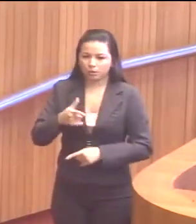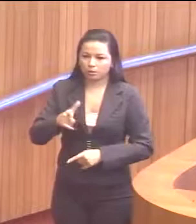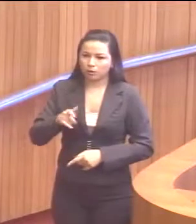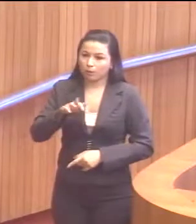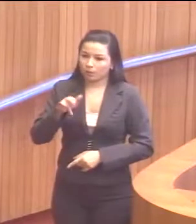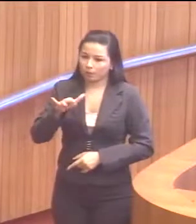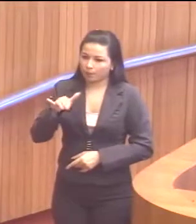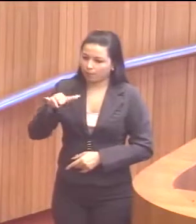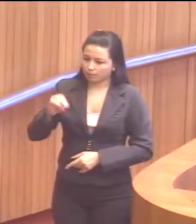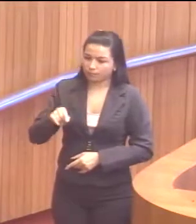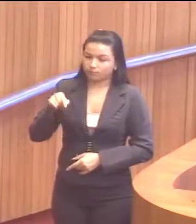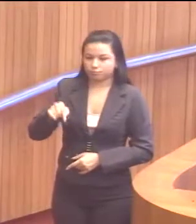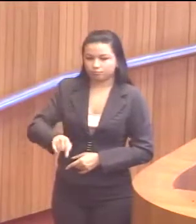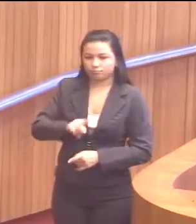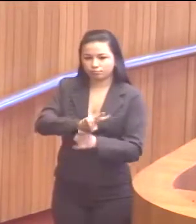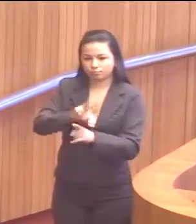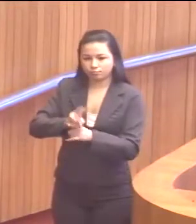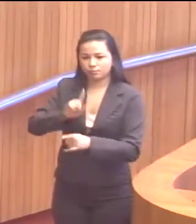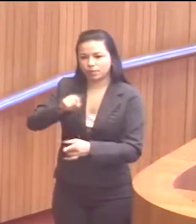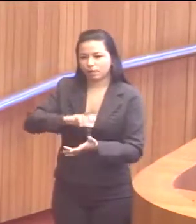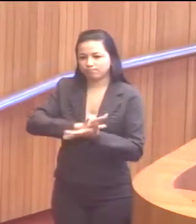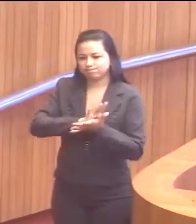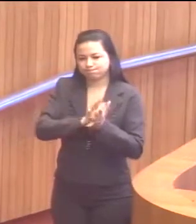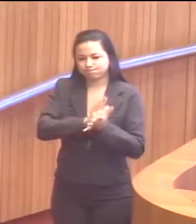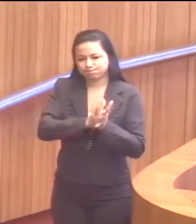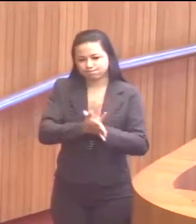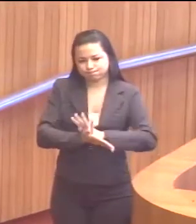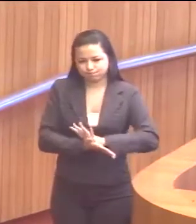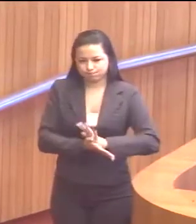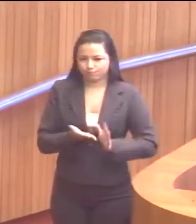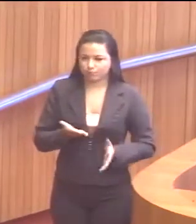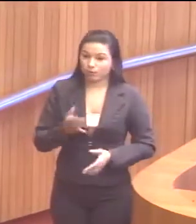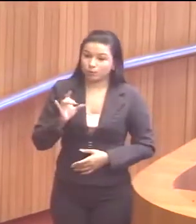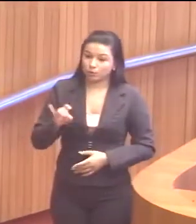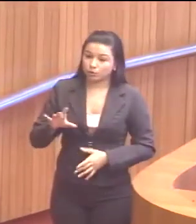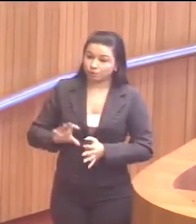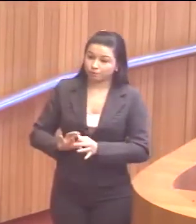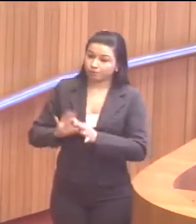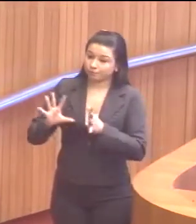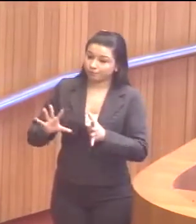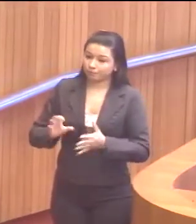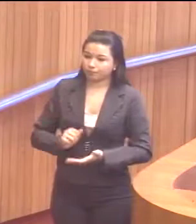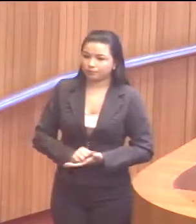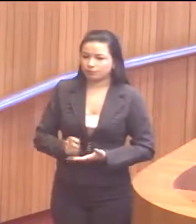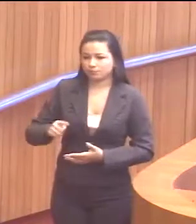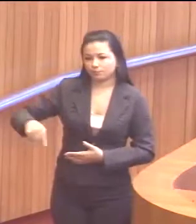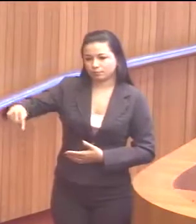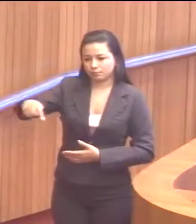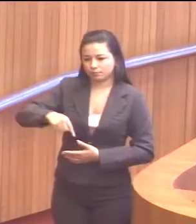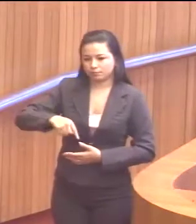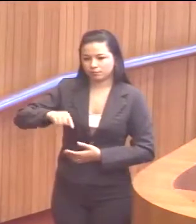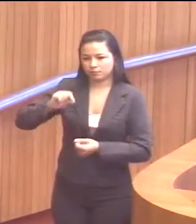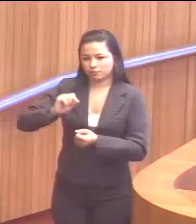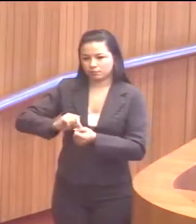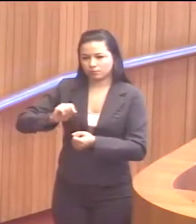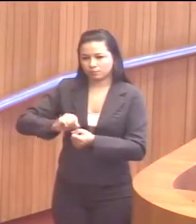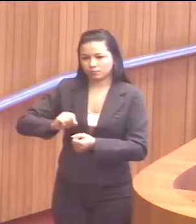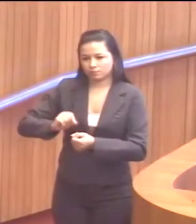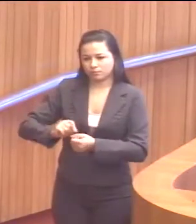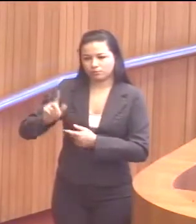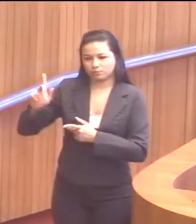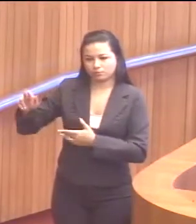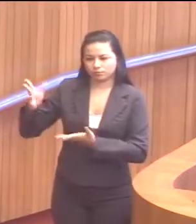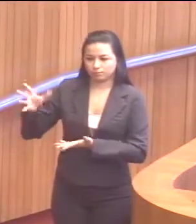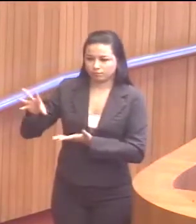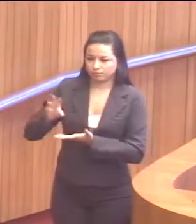não é republicano, o tratamento é discriminatório. Só libera para quem reza na cartilha.